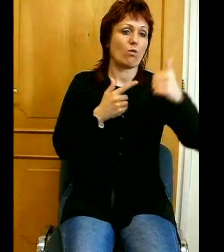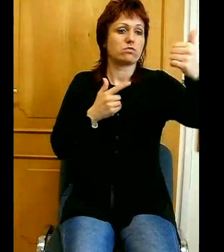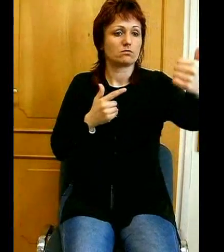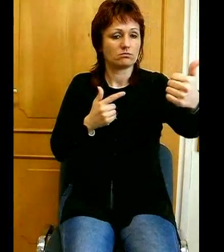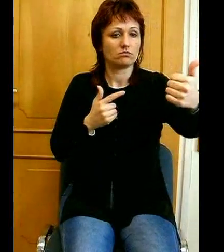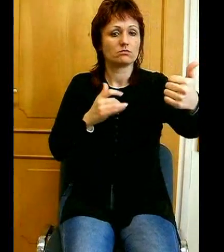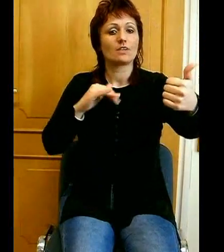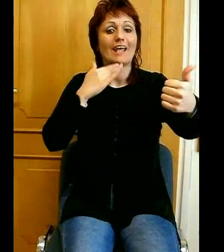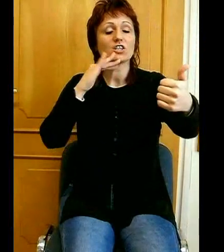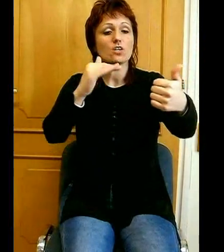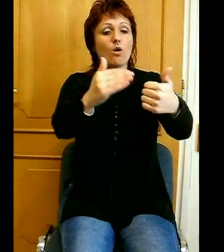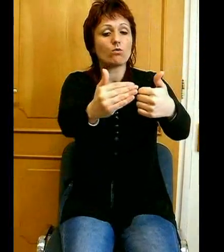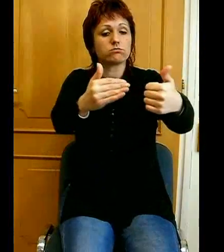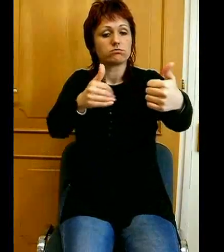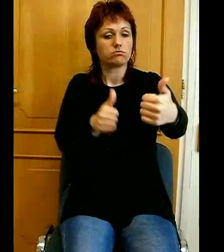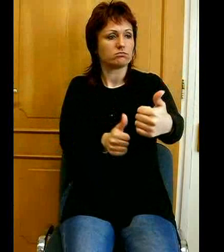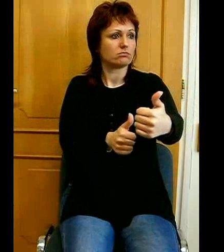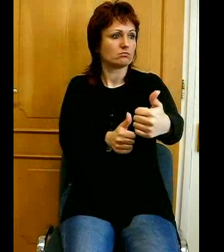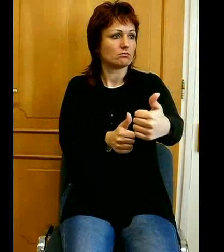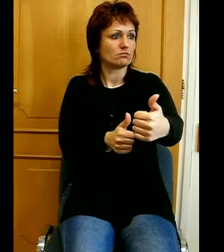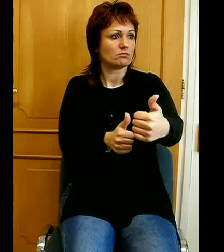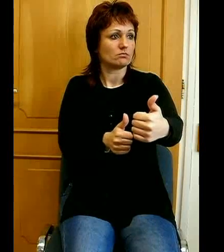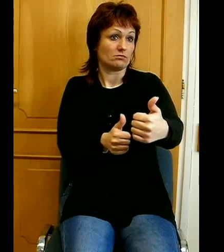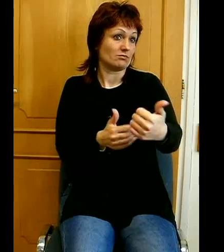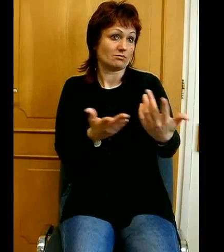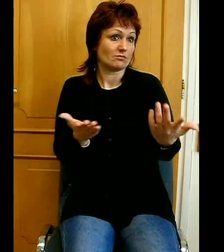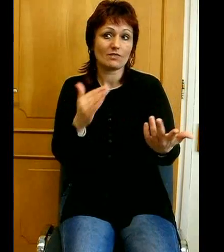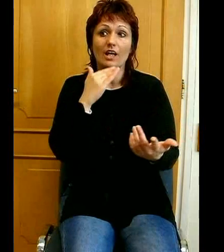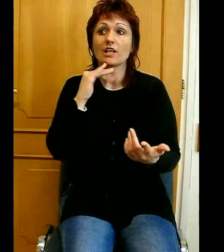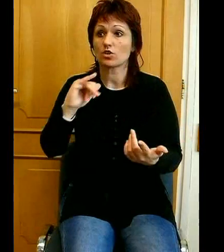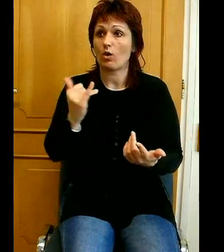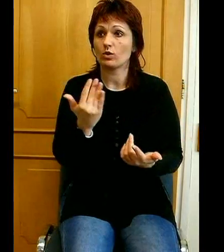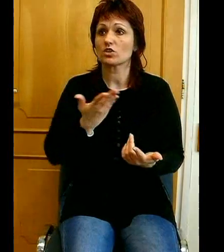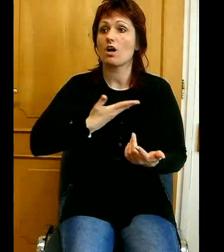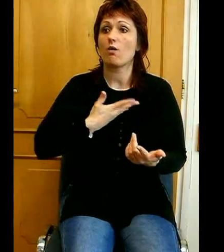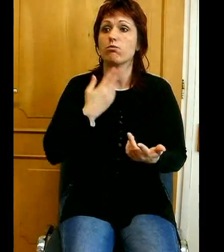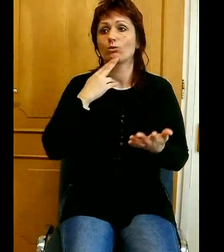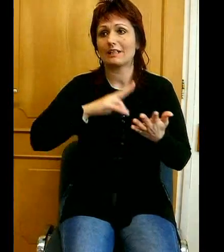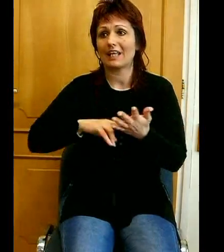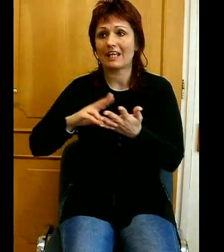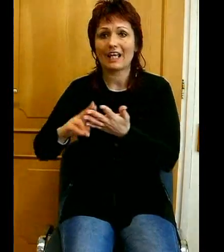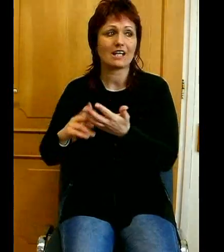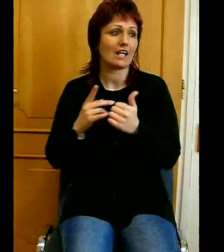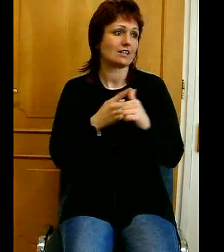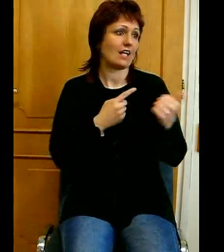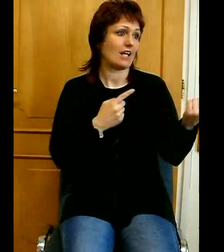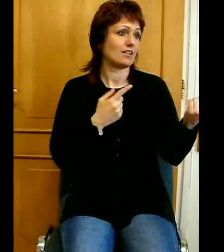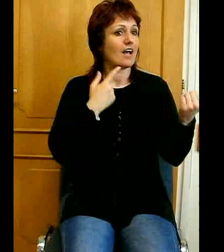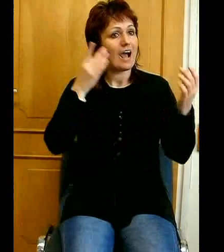be, hátalább. Ézsaut is kapott ígéleteket, Ézsaut is kapott áldást, a neki adott